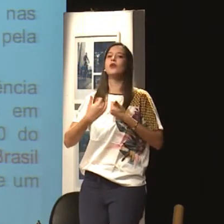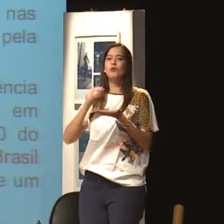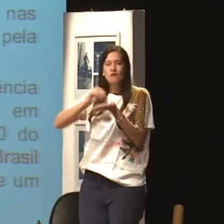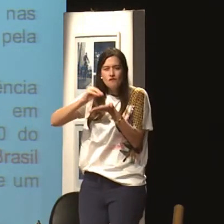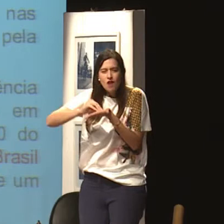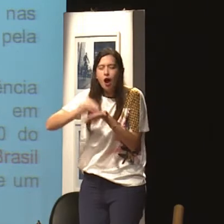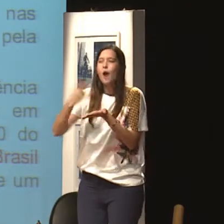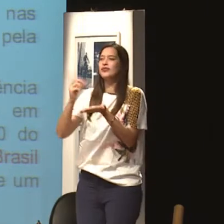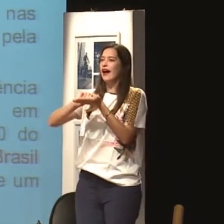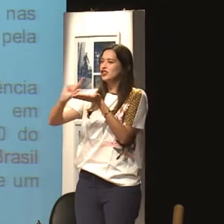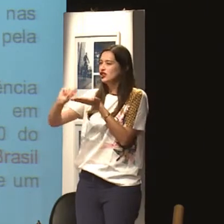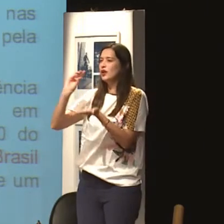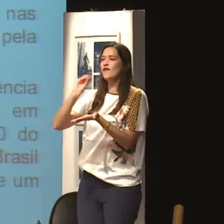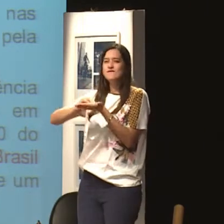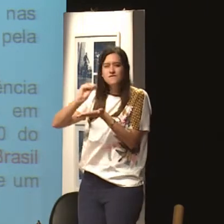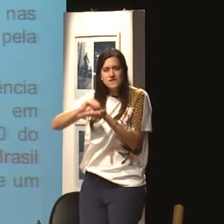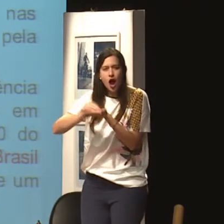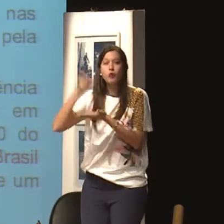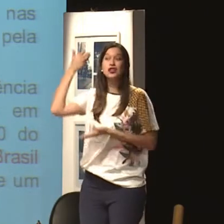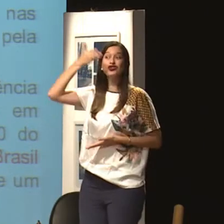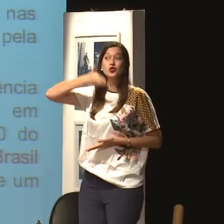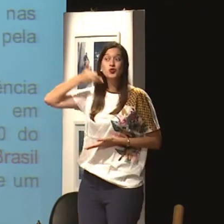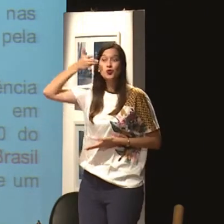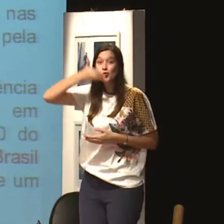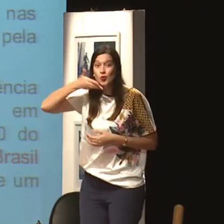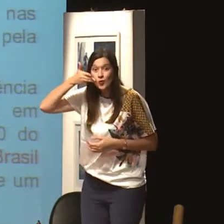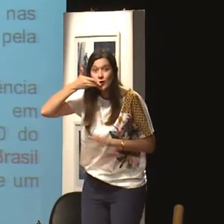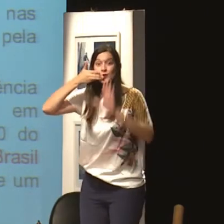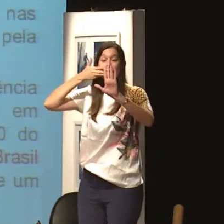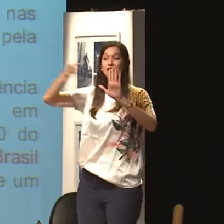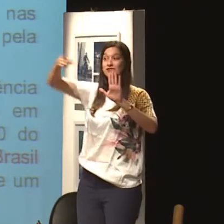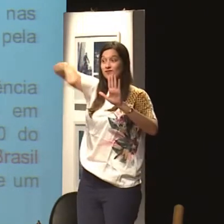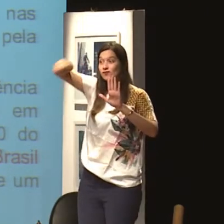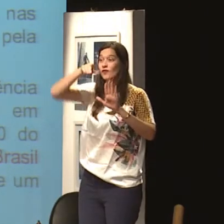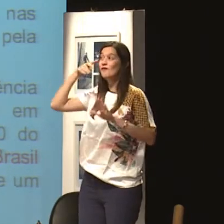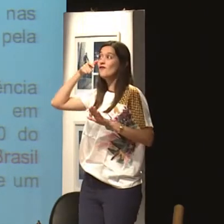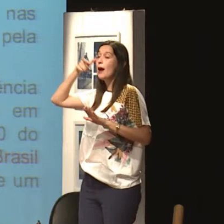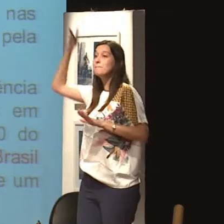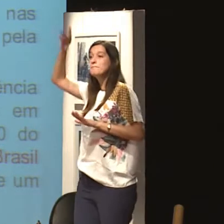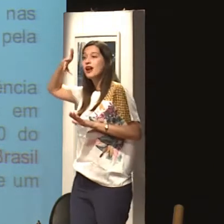A realidade é que os surdos não conseguem, não tem muita informação, muitos artigos,